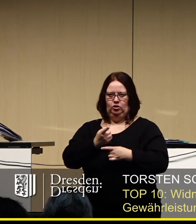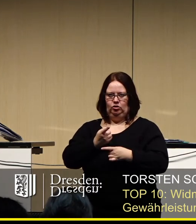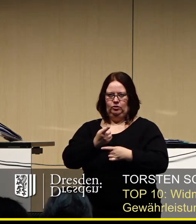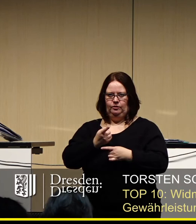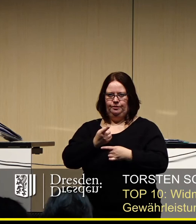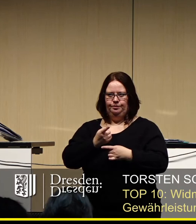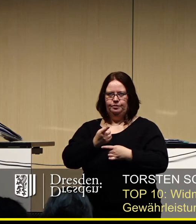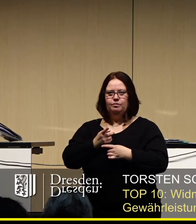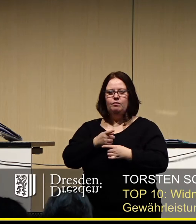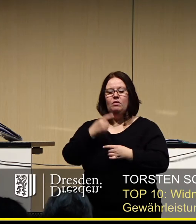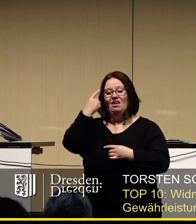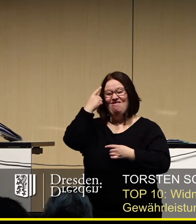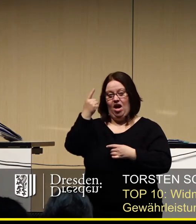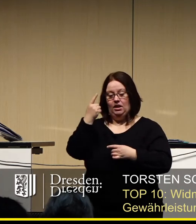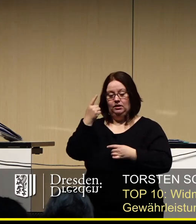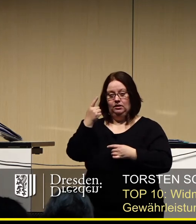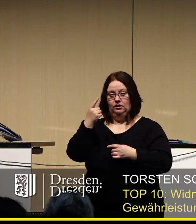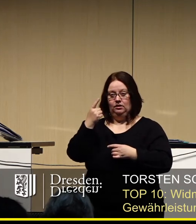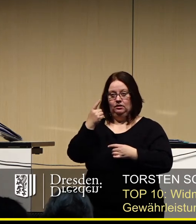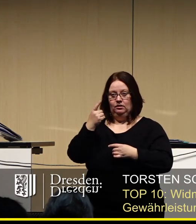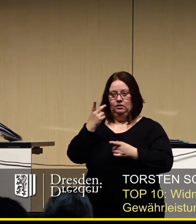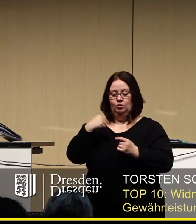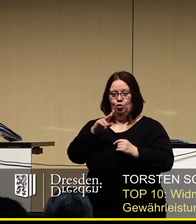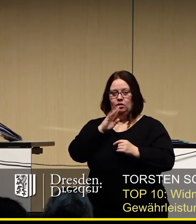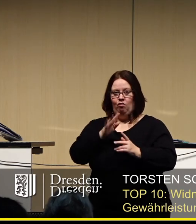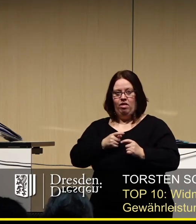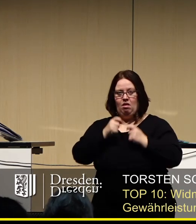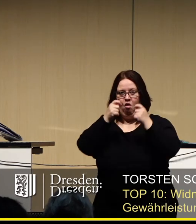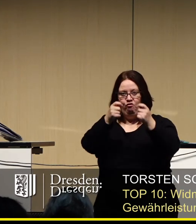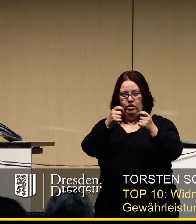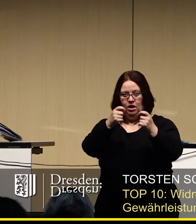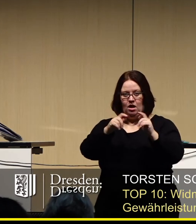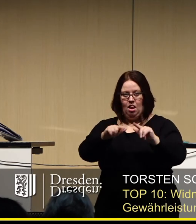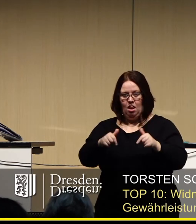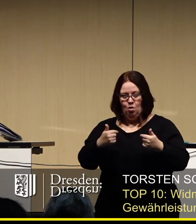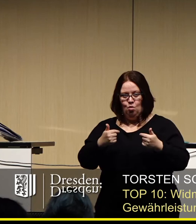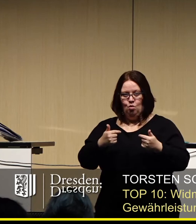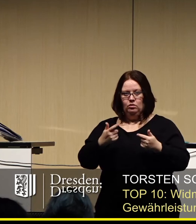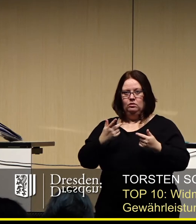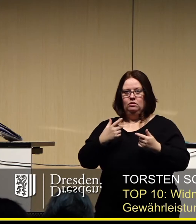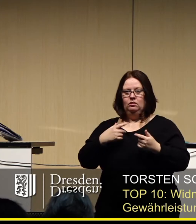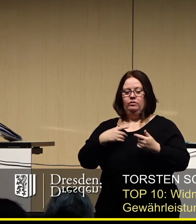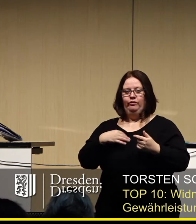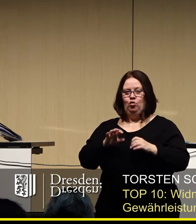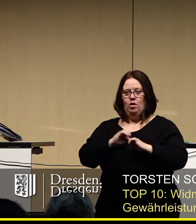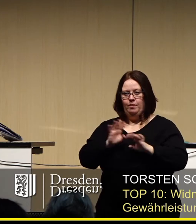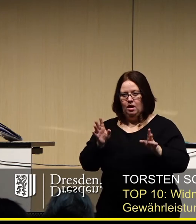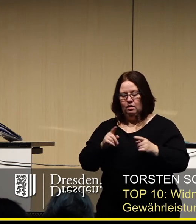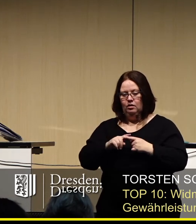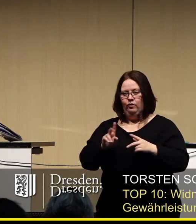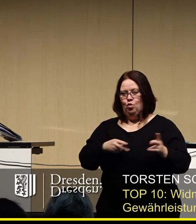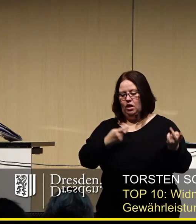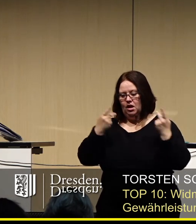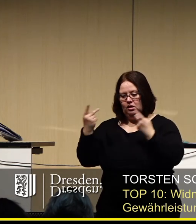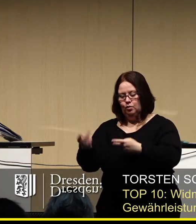Wir wissen, dass selbst eigentlich dann diese Aufträge ausgelöst werden müssen für Medienverlegung, für den Transport und den